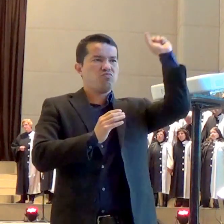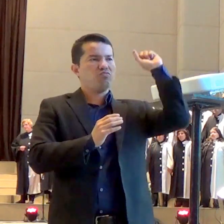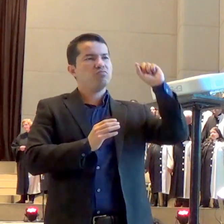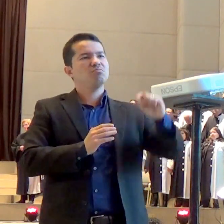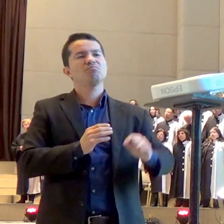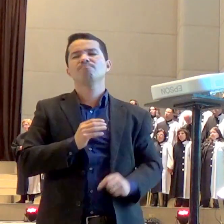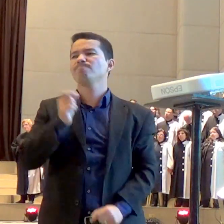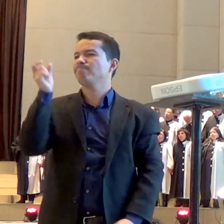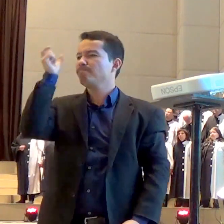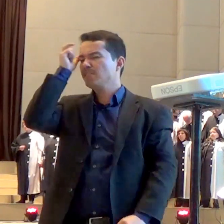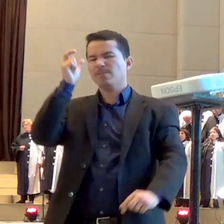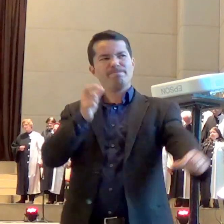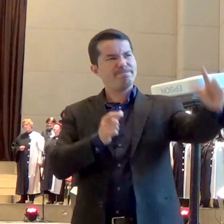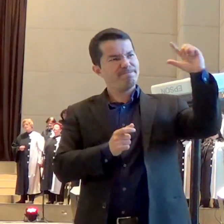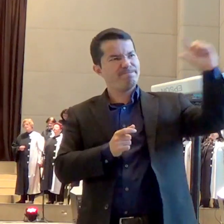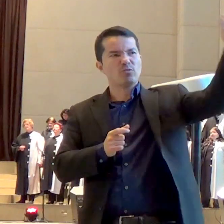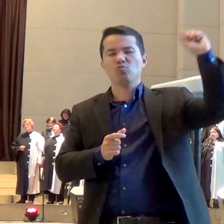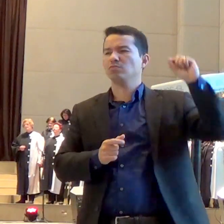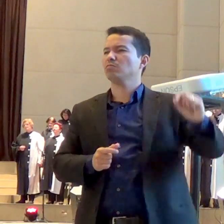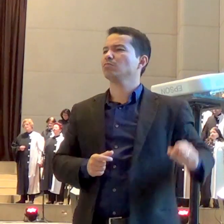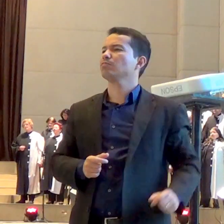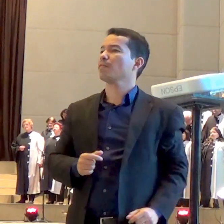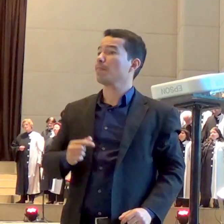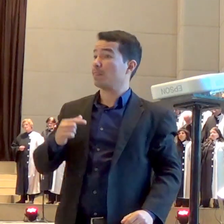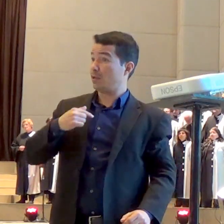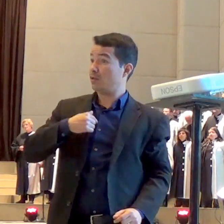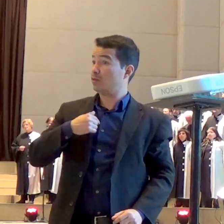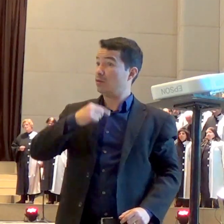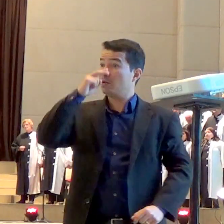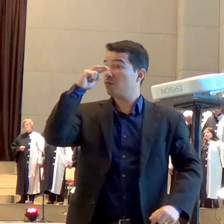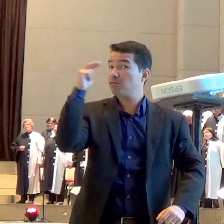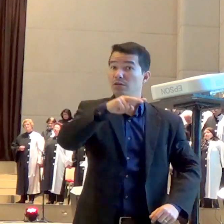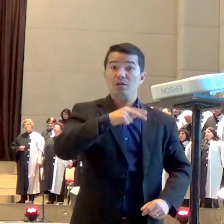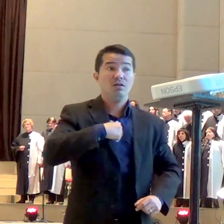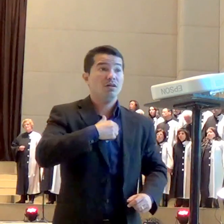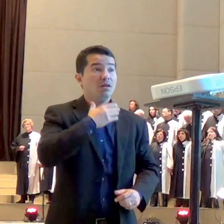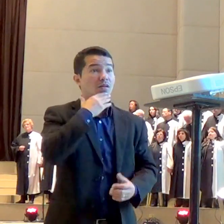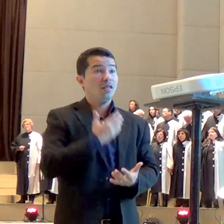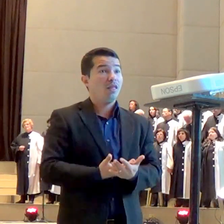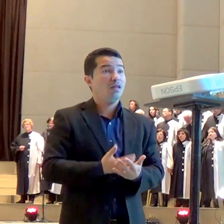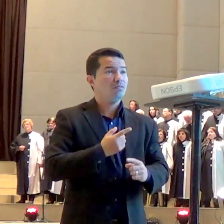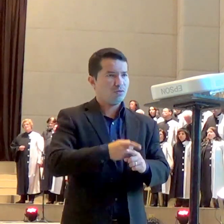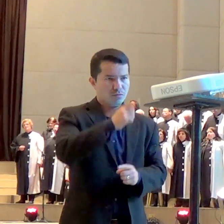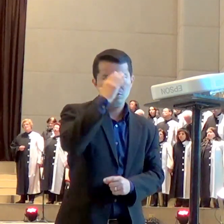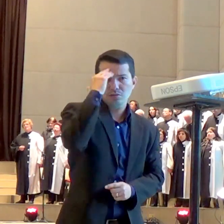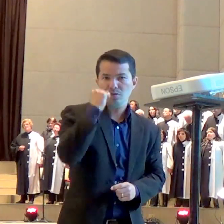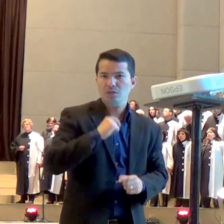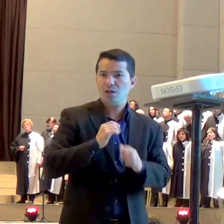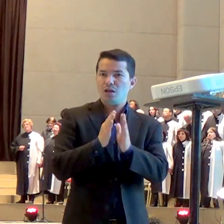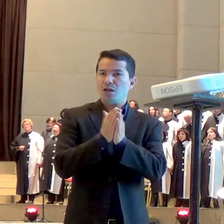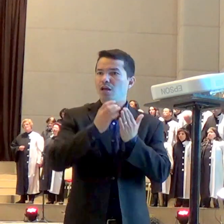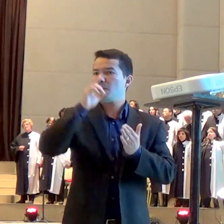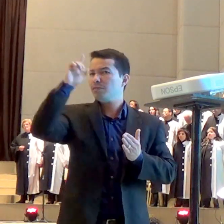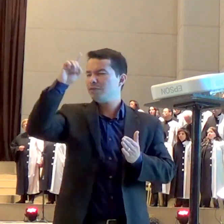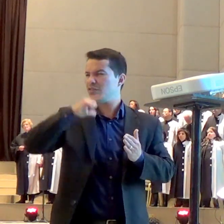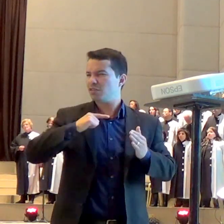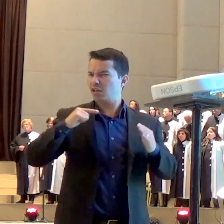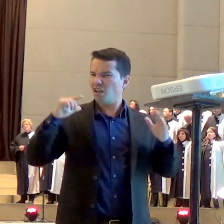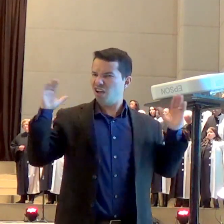eu acho incrível porque a Bíblia fala de anjos que fala do anjo das águas eu não